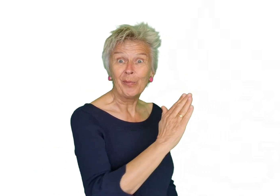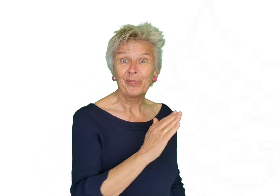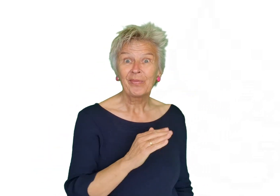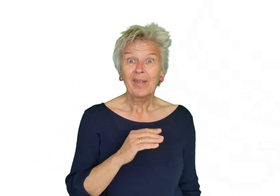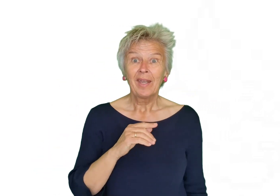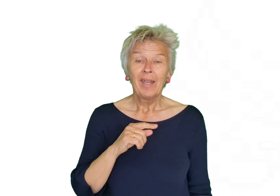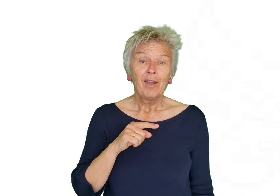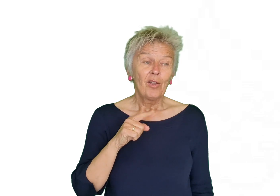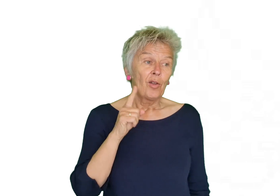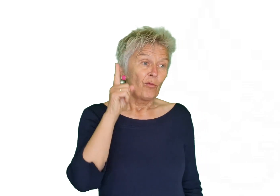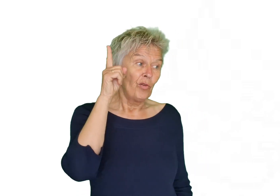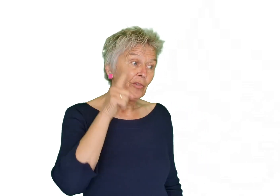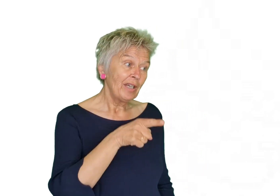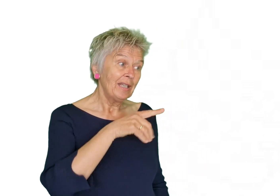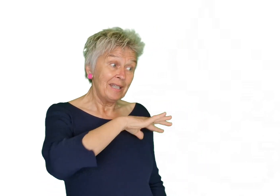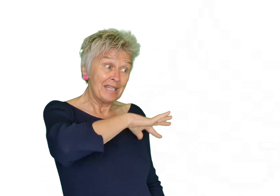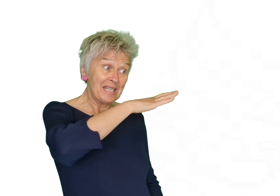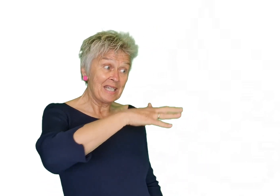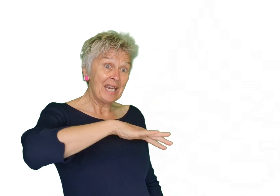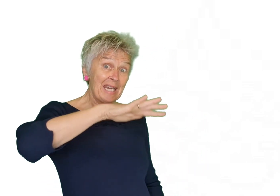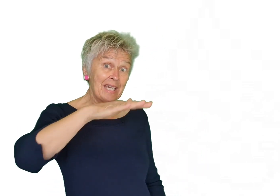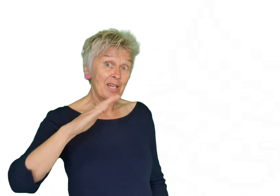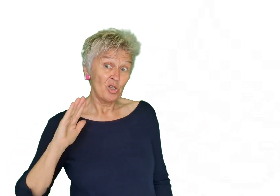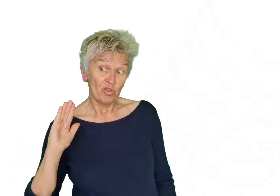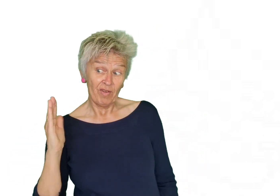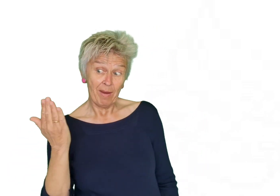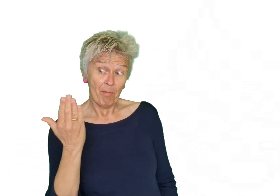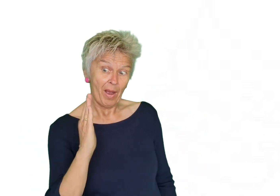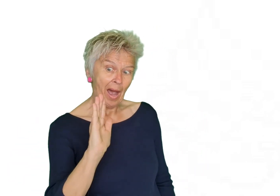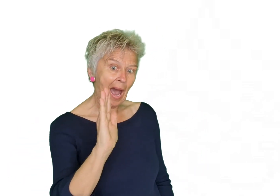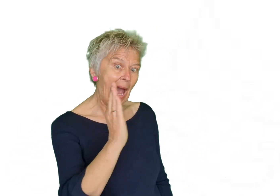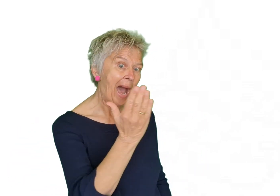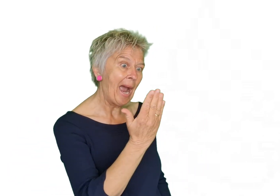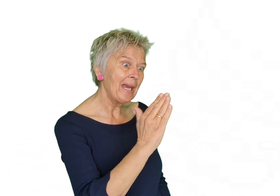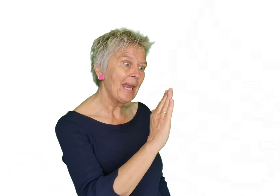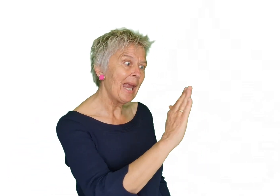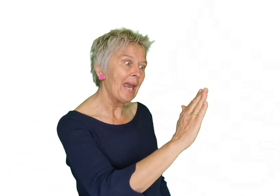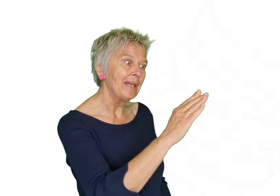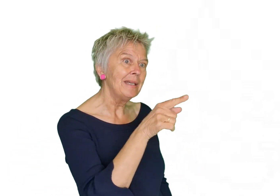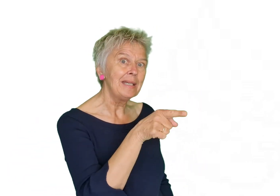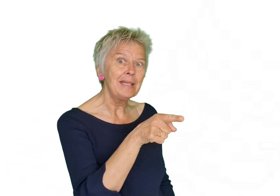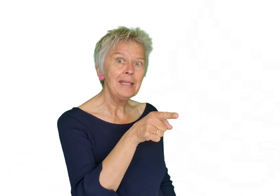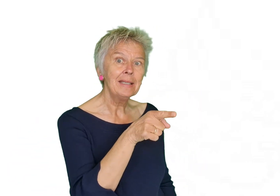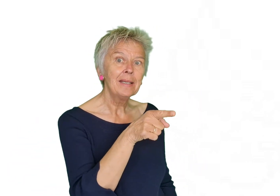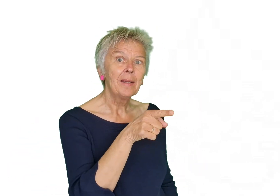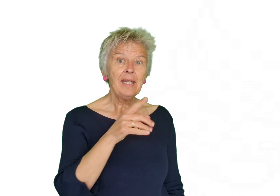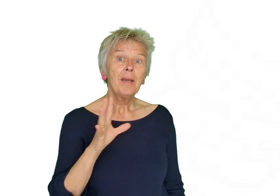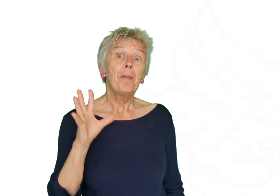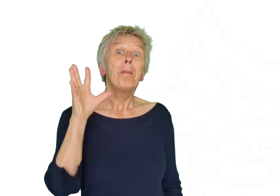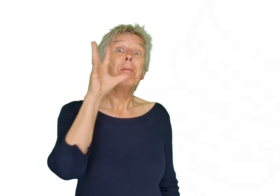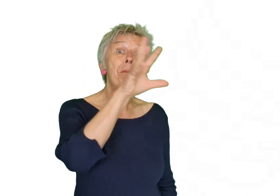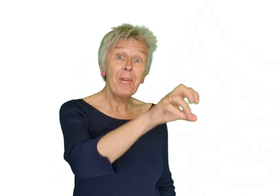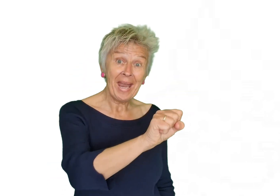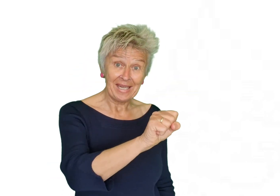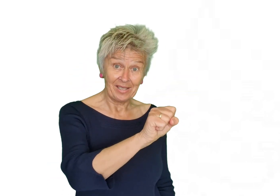want in de zee zwemmen haaien en die bijten